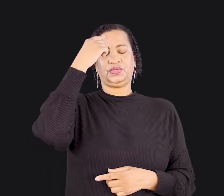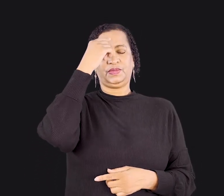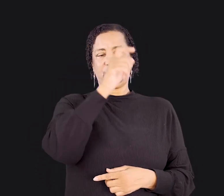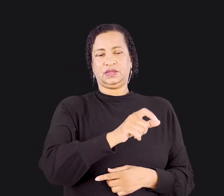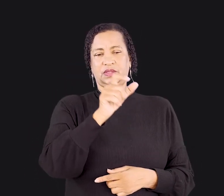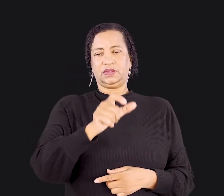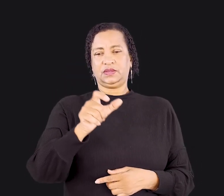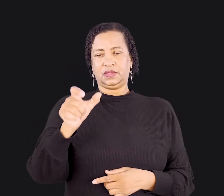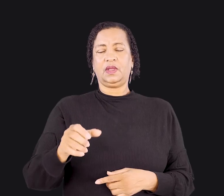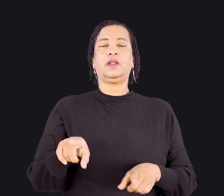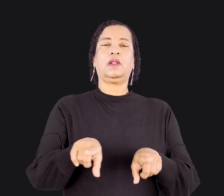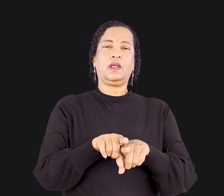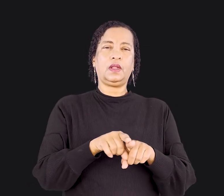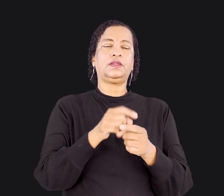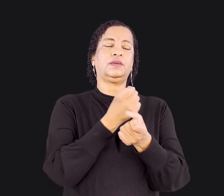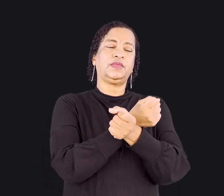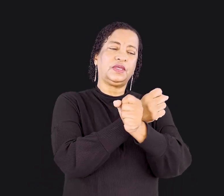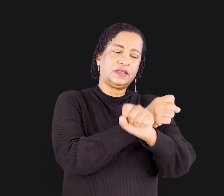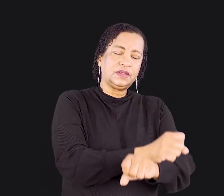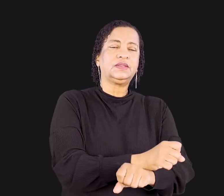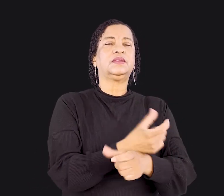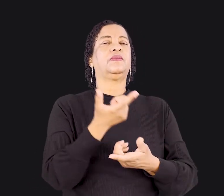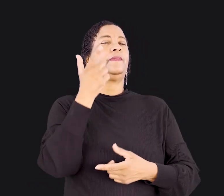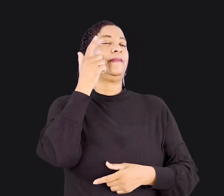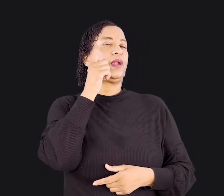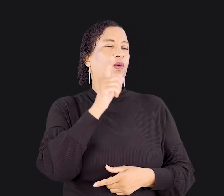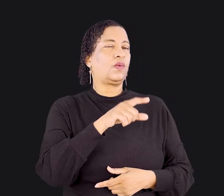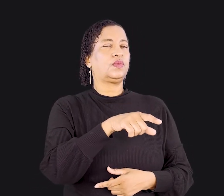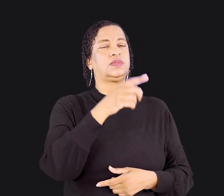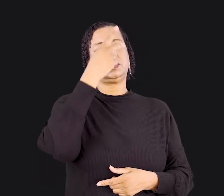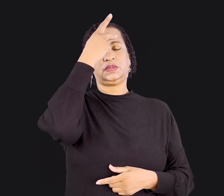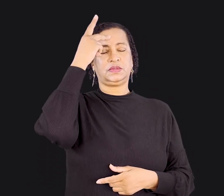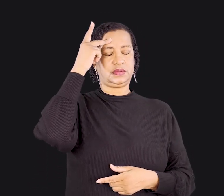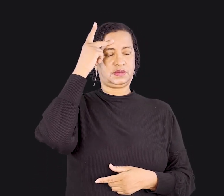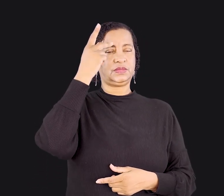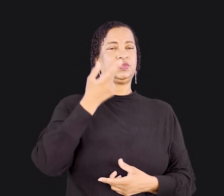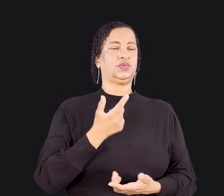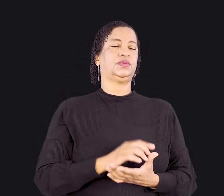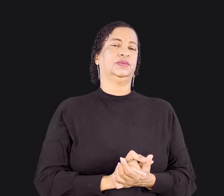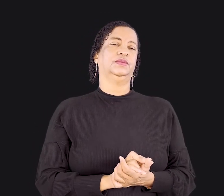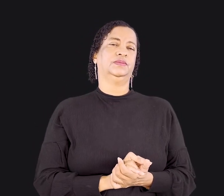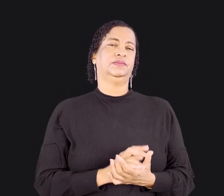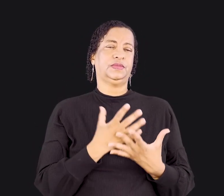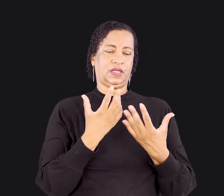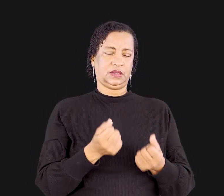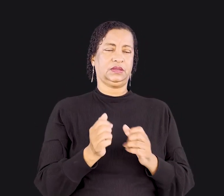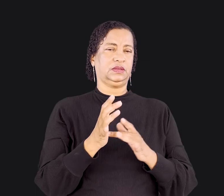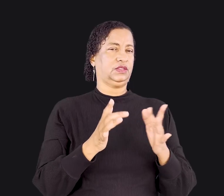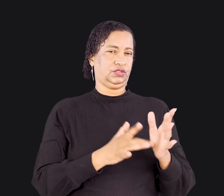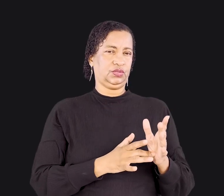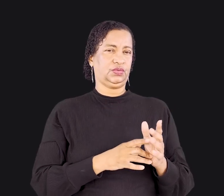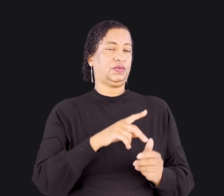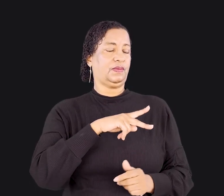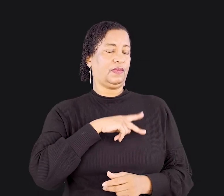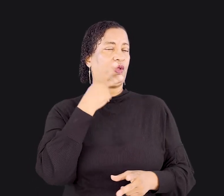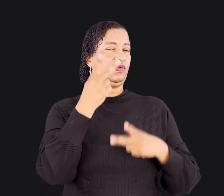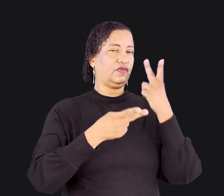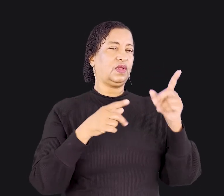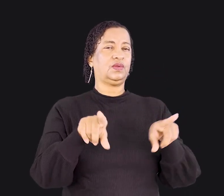ele se tornaria escravo do legalismo para ganhá-las para Cristo. Paulo também diz que, Para os que viviam sem a lei,